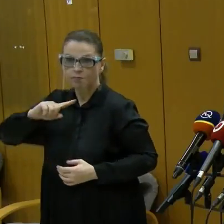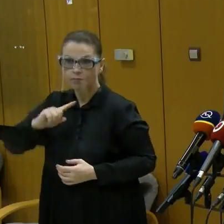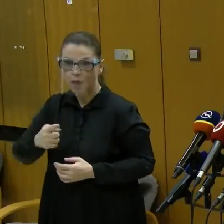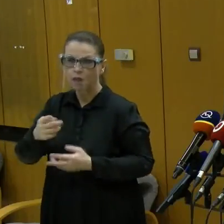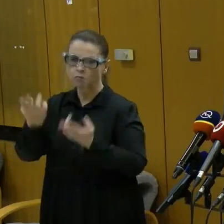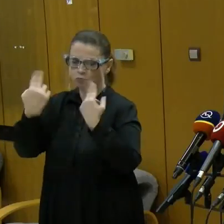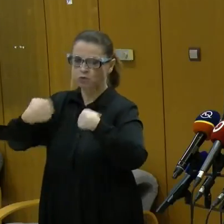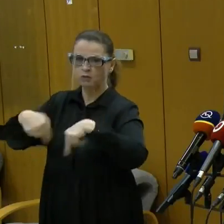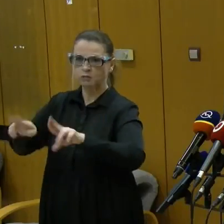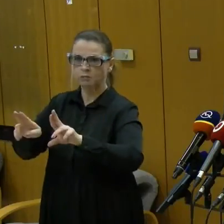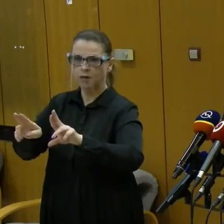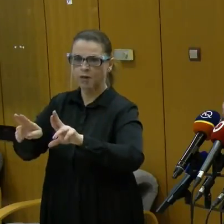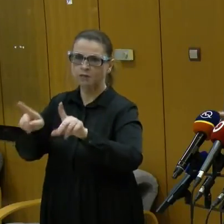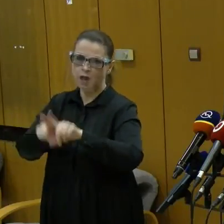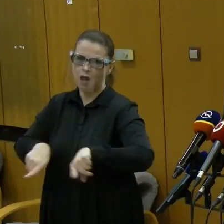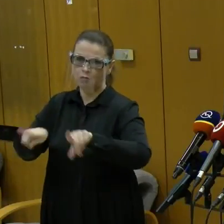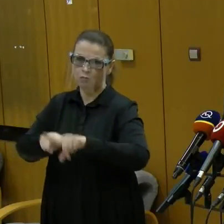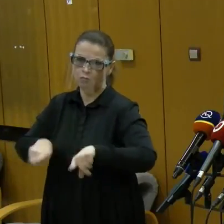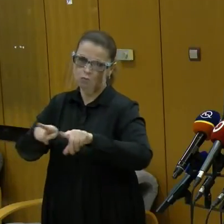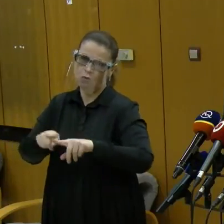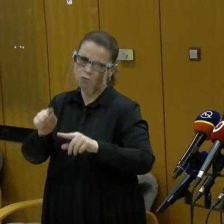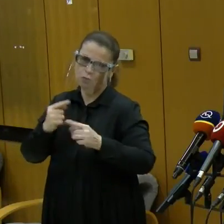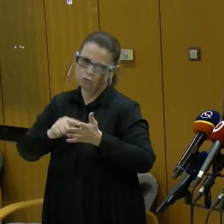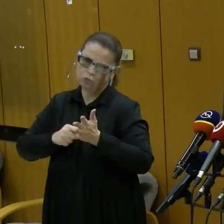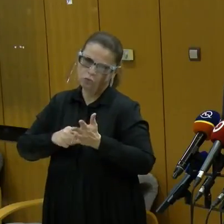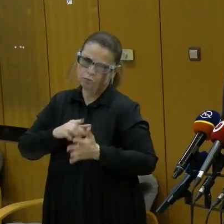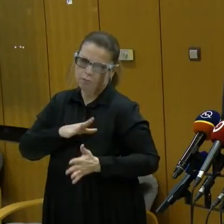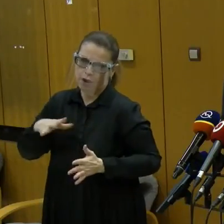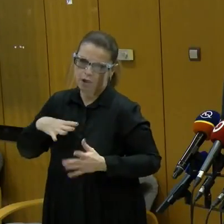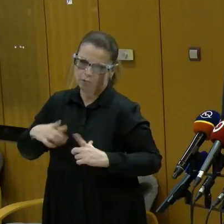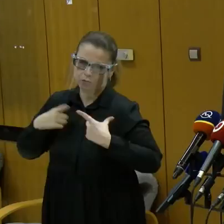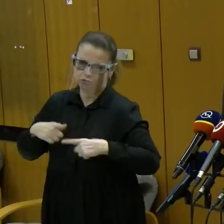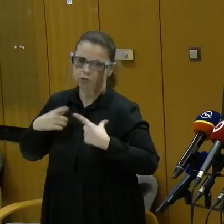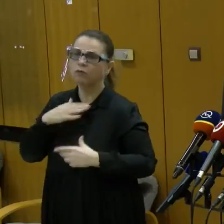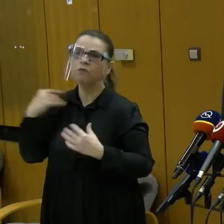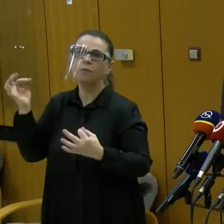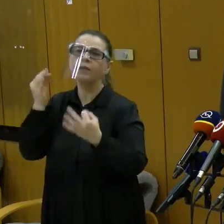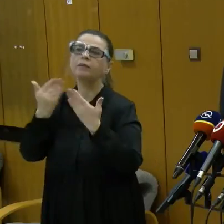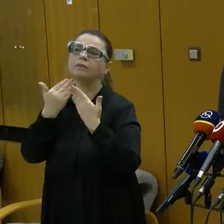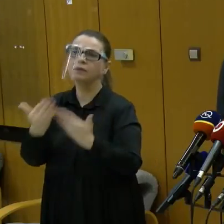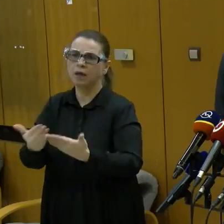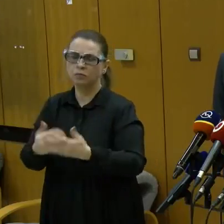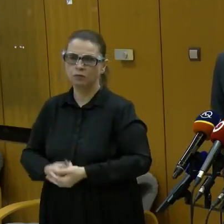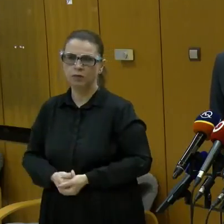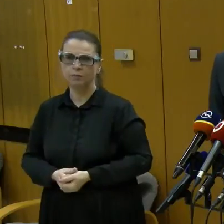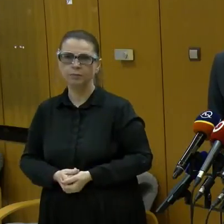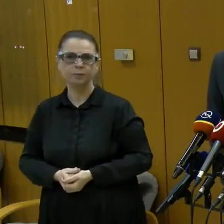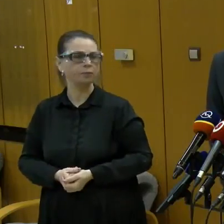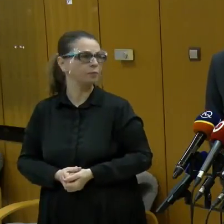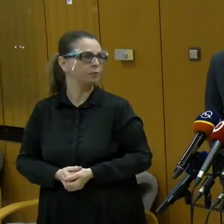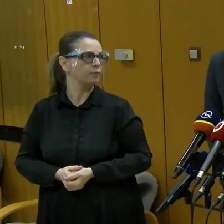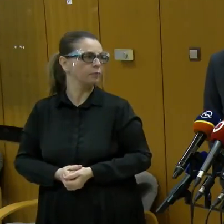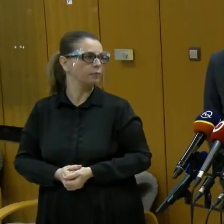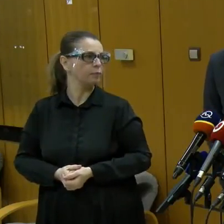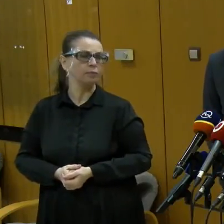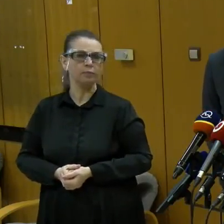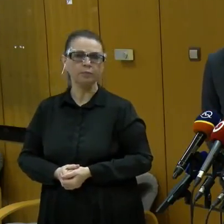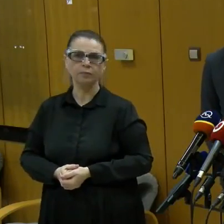budú môcť vrátiť k čoraz normálnejšiemu a normálnejšiemu životu. Veľmi pekne ďakujem za pozornosť. Idete vy?